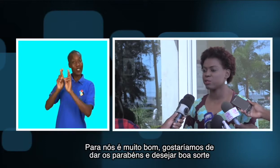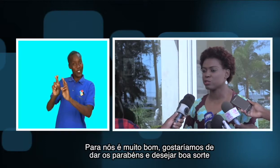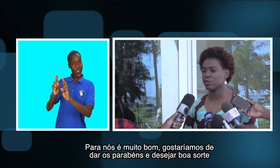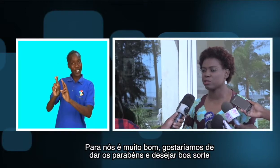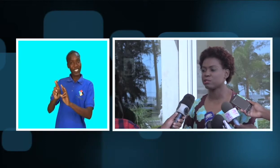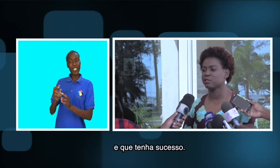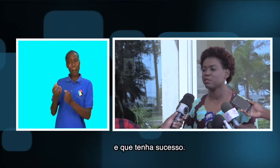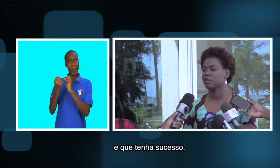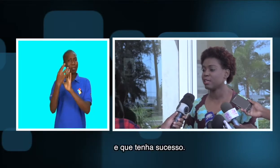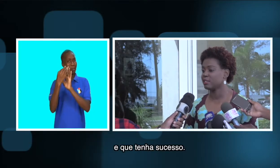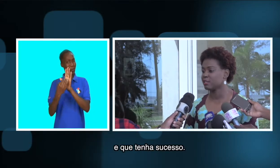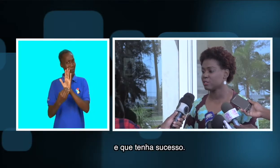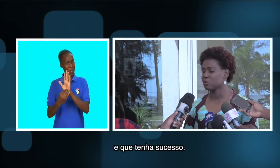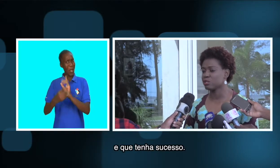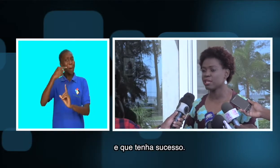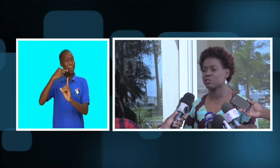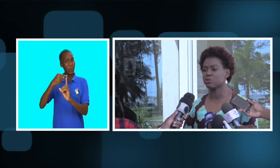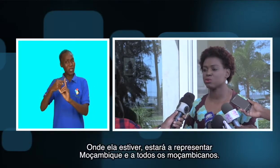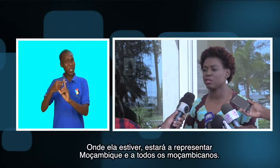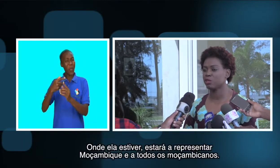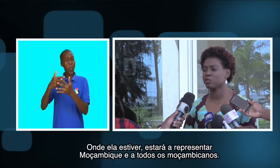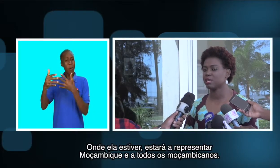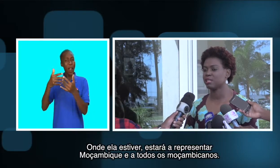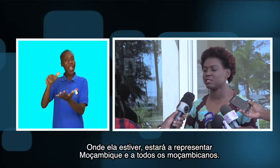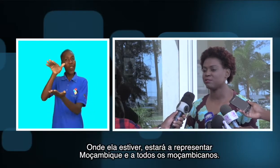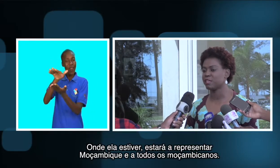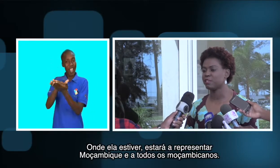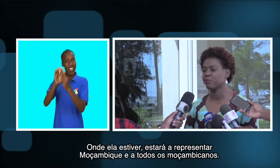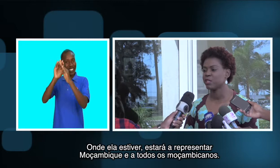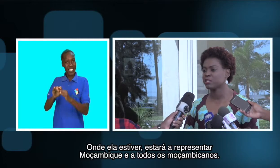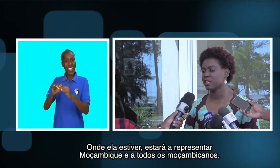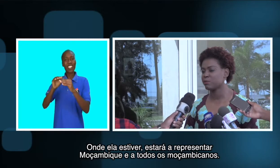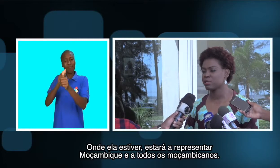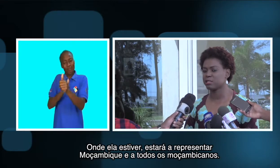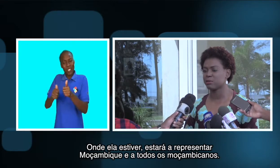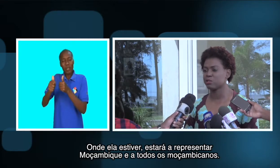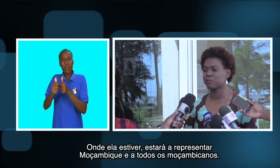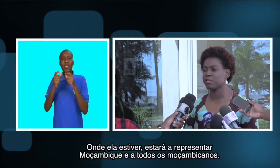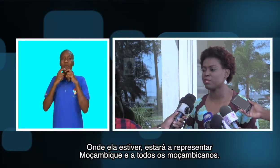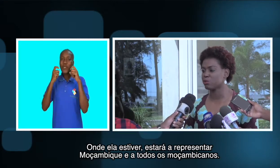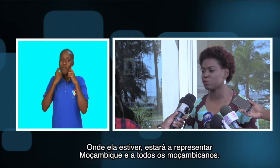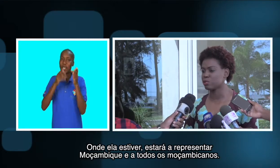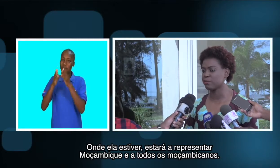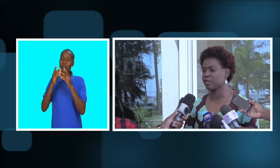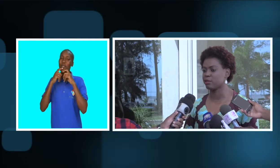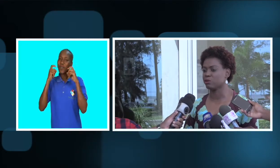sorte, que ela tenha sucessos e, onde ela estiver, estará representando o Sambique e a todos os moçambicanos.